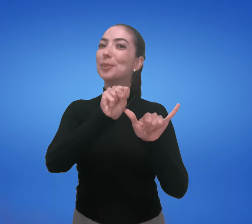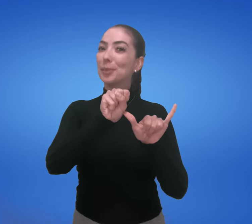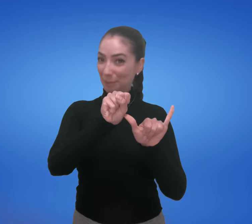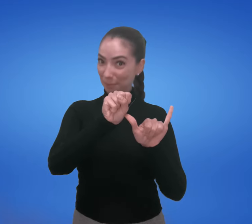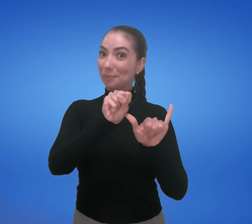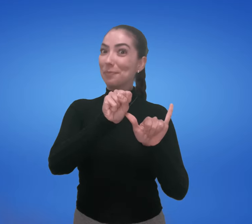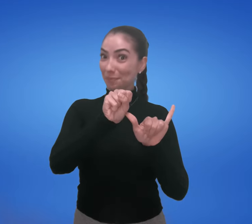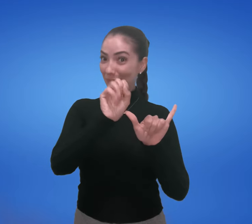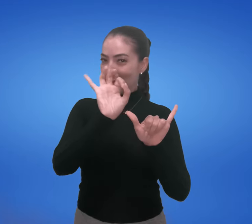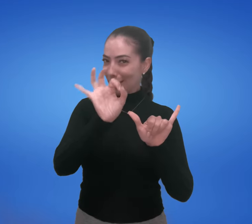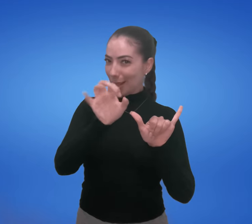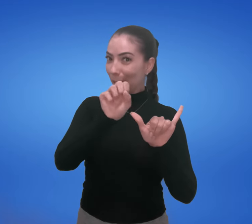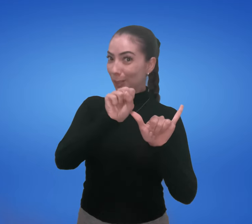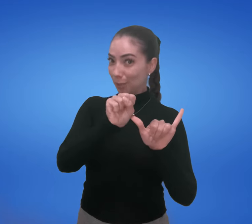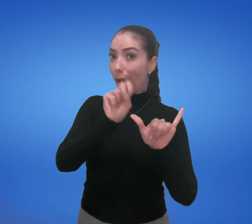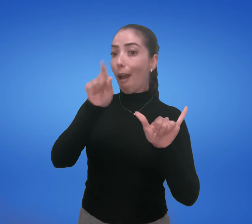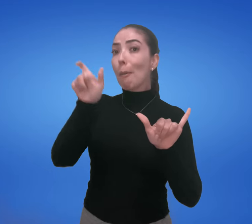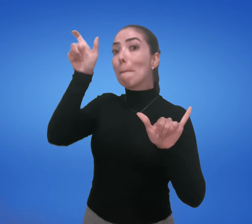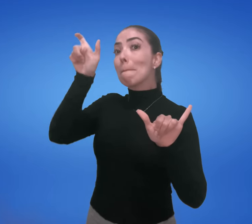Certo, porque é a pessoa.